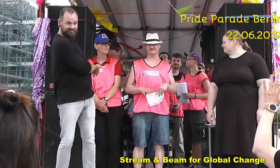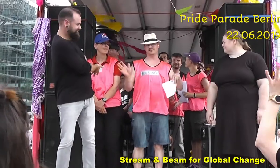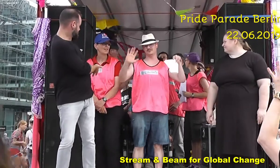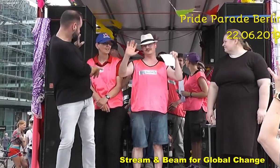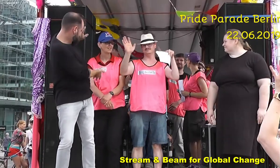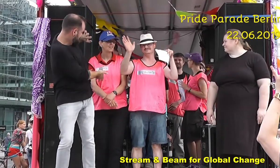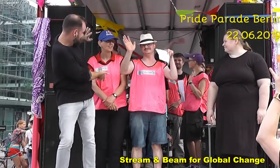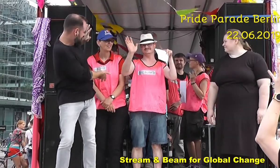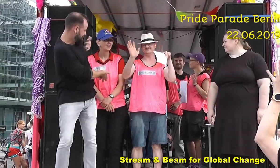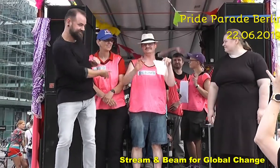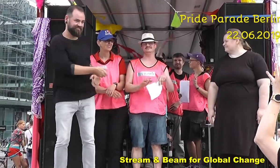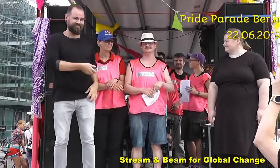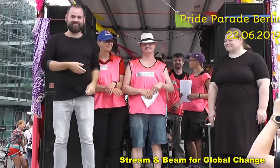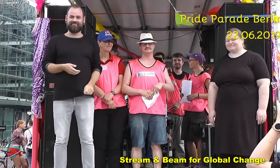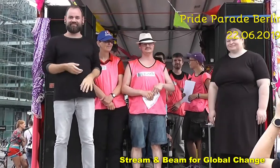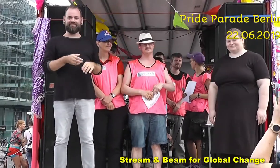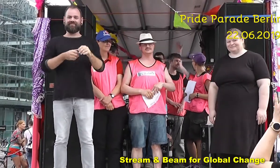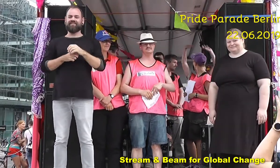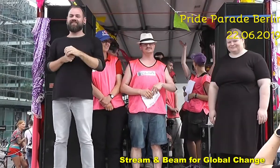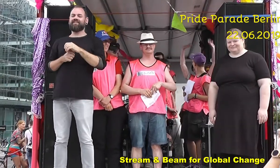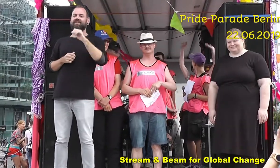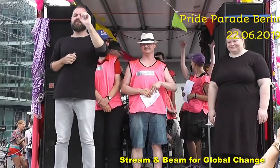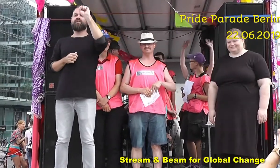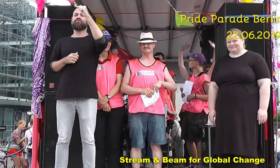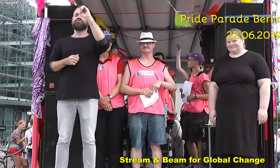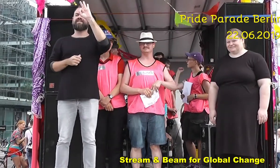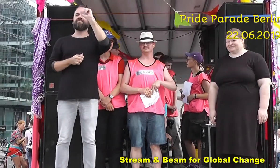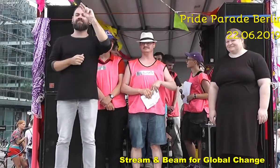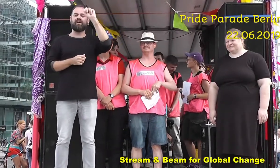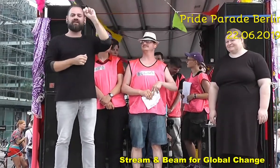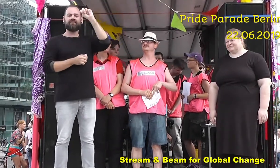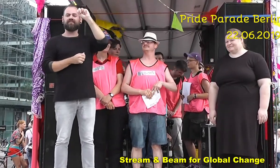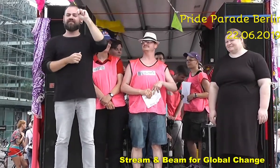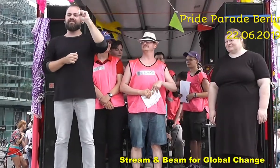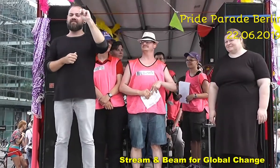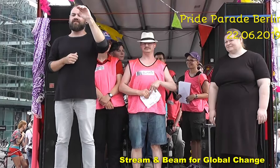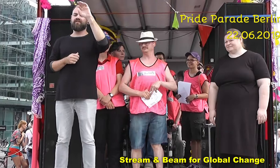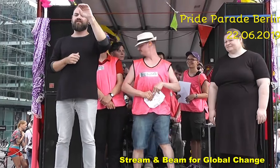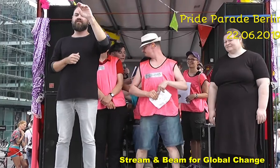Stefan, Dominik, Sven